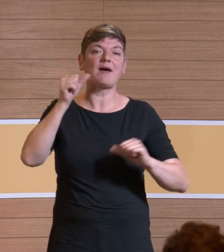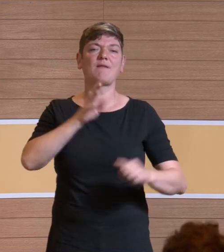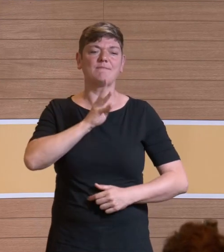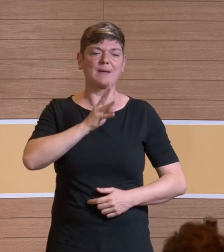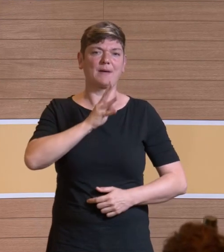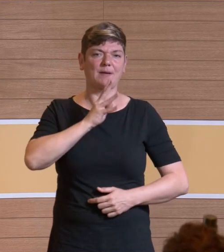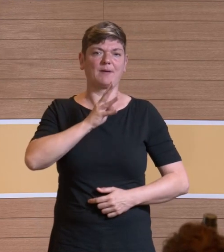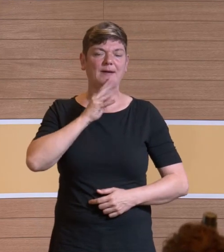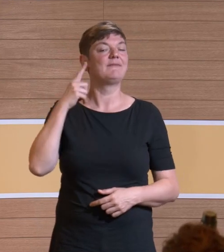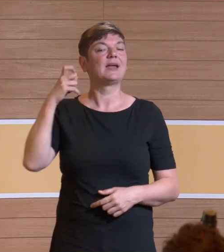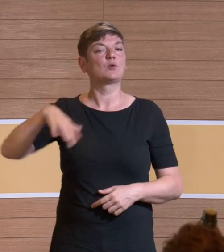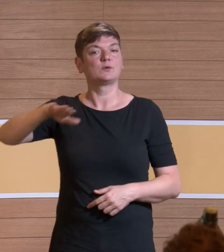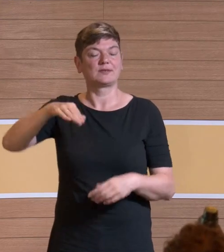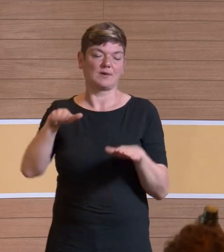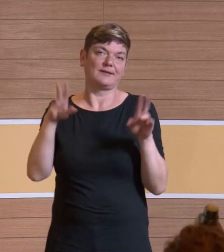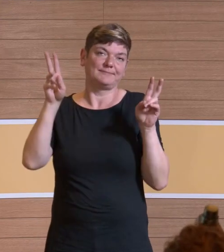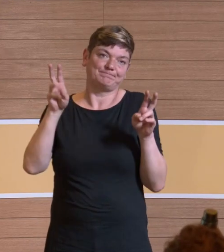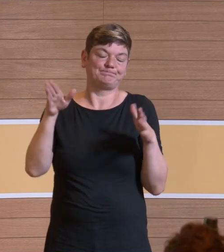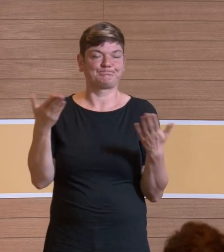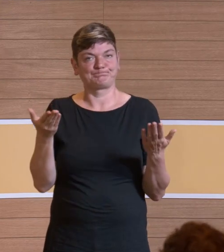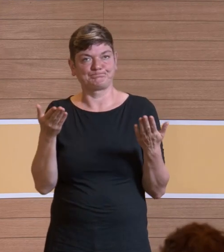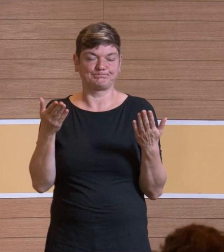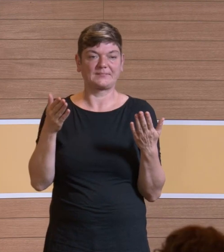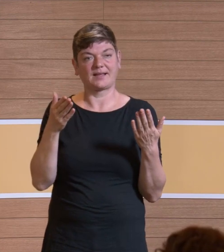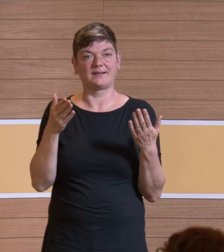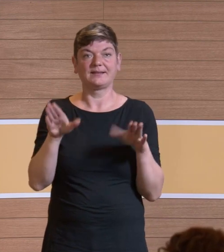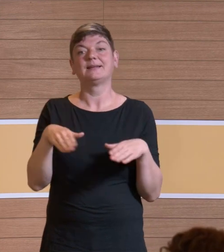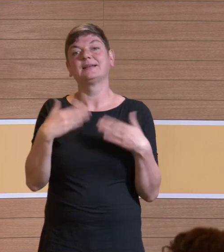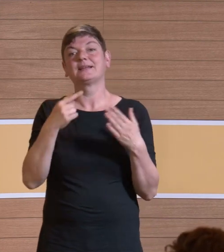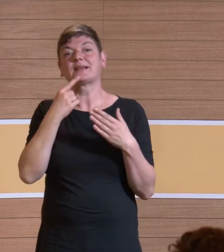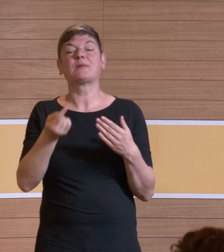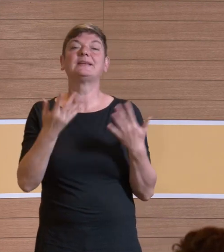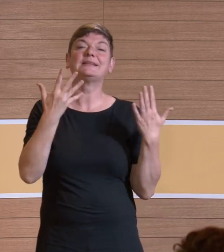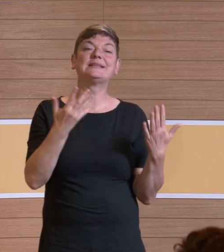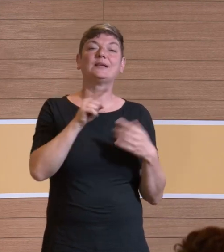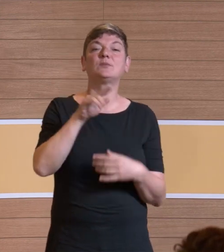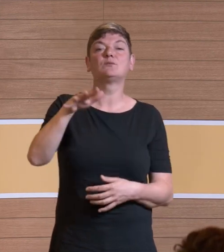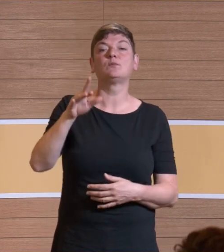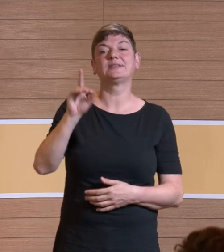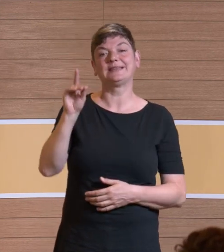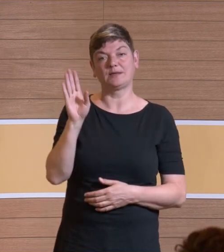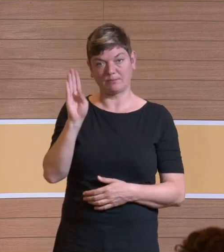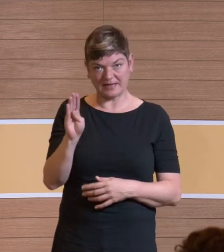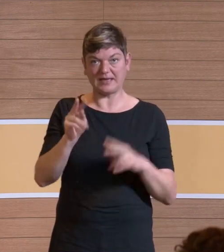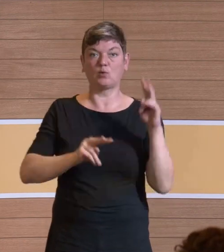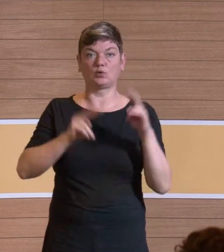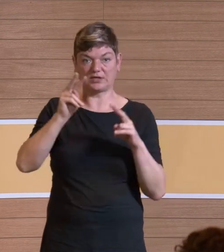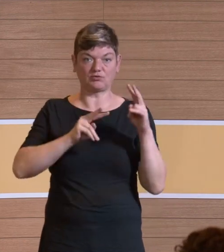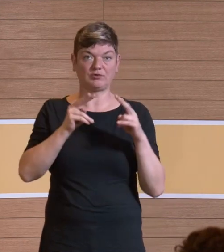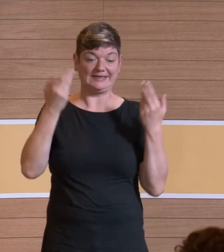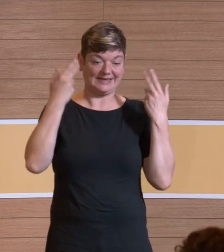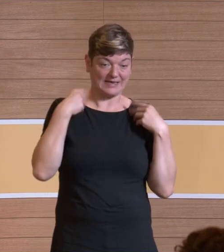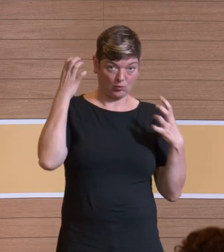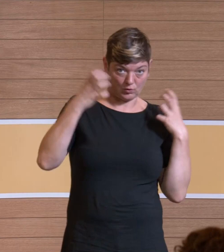die geflügelte Rahmenbedingungen, man sagt 10 bis 15 Dezibel Unterschied müssen zwischen der